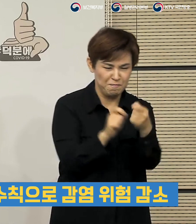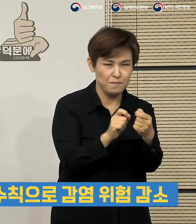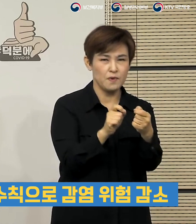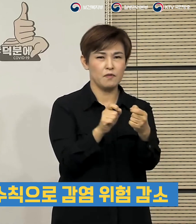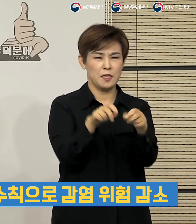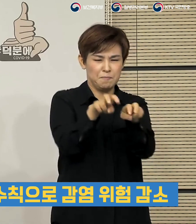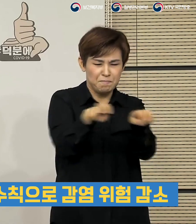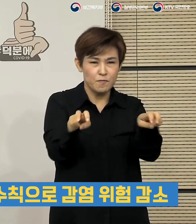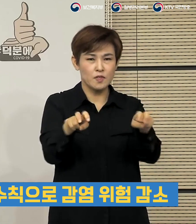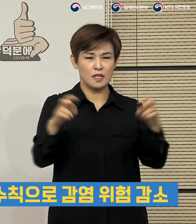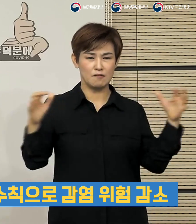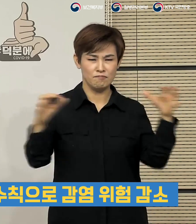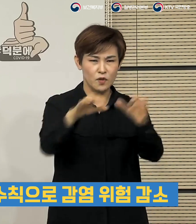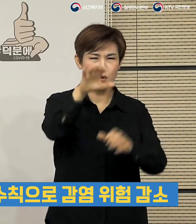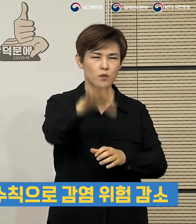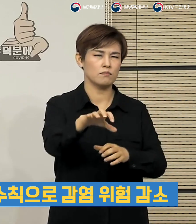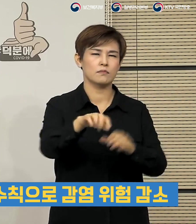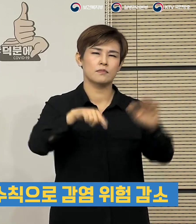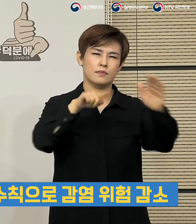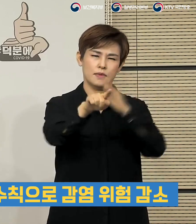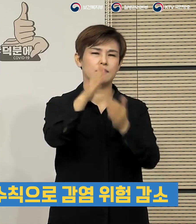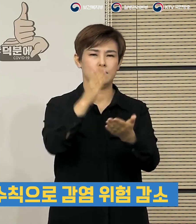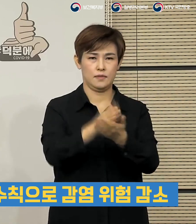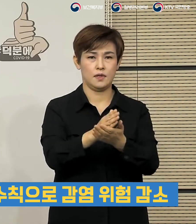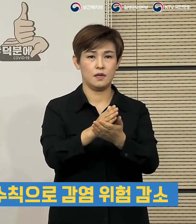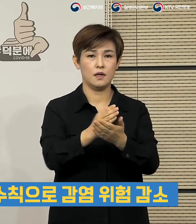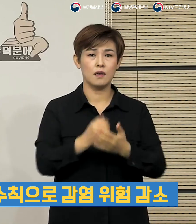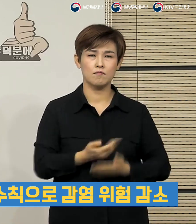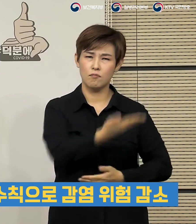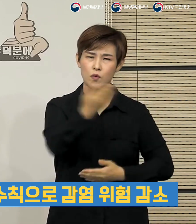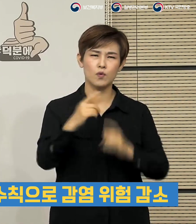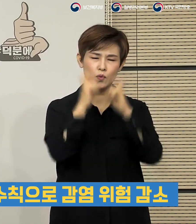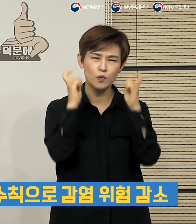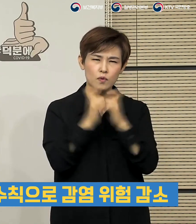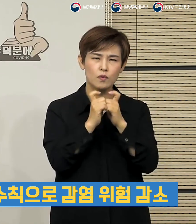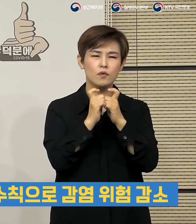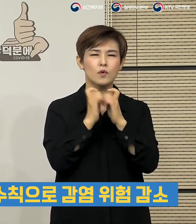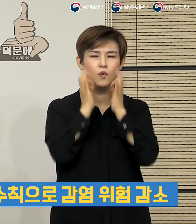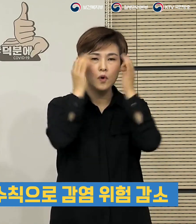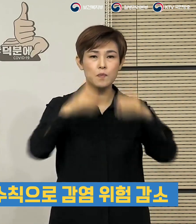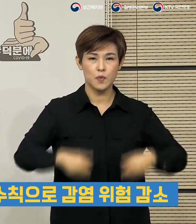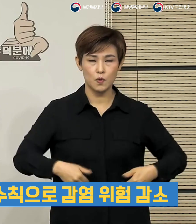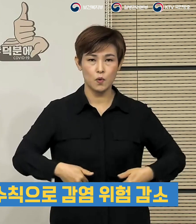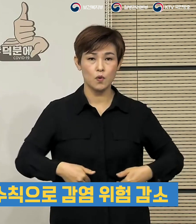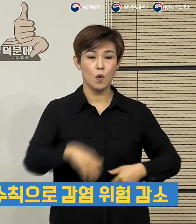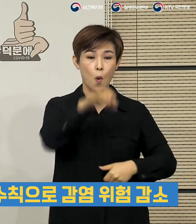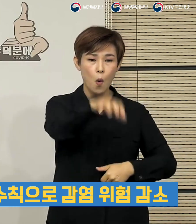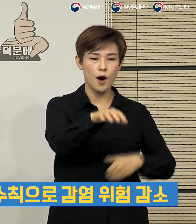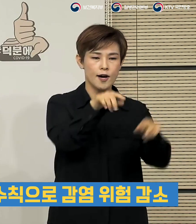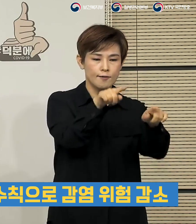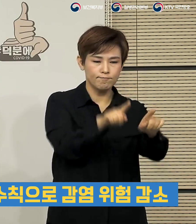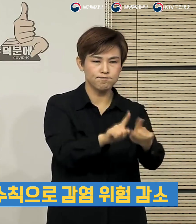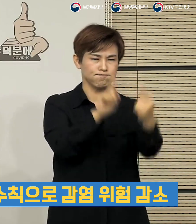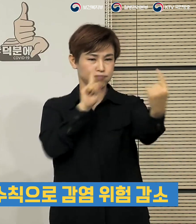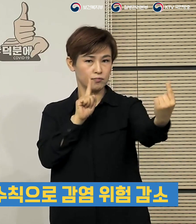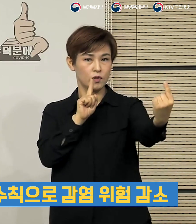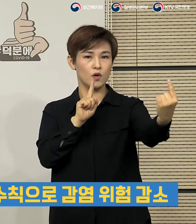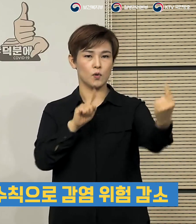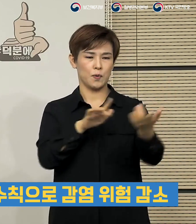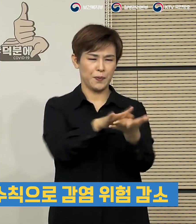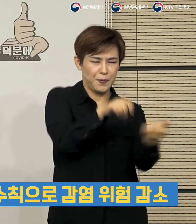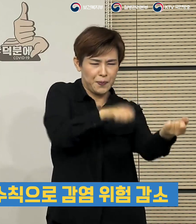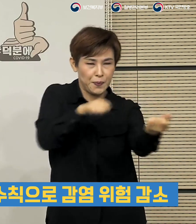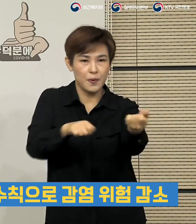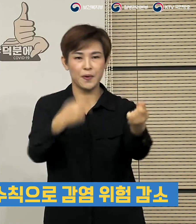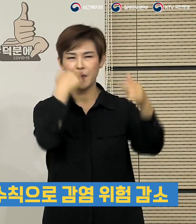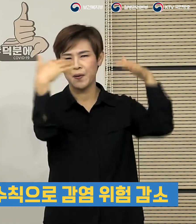밀집된 곳을 피하는 개인적 노력과 함께 시설 내의 거리 두기와 지속적인 소독과 환기